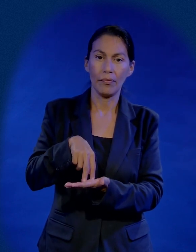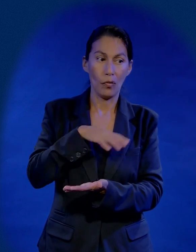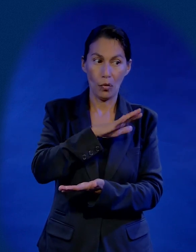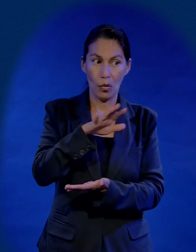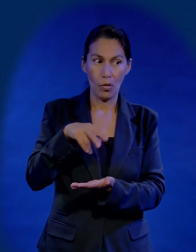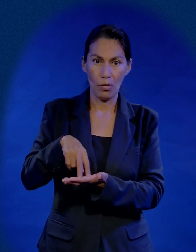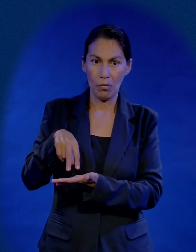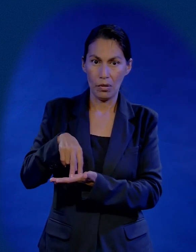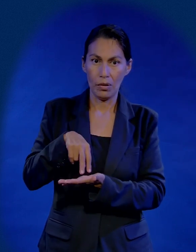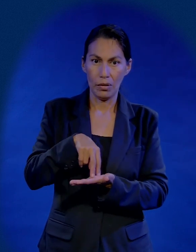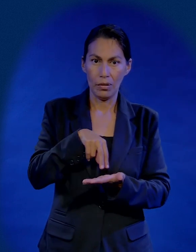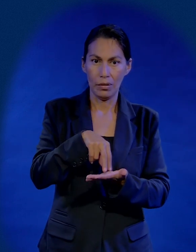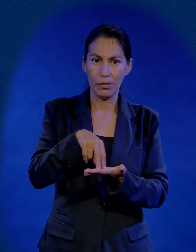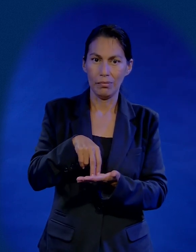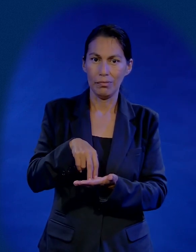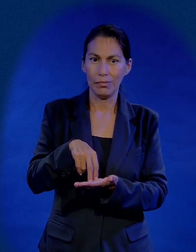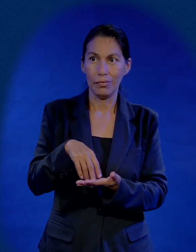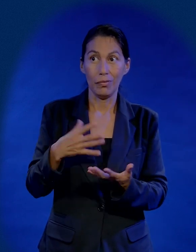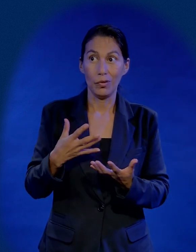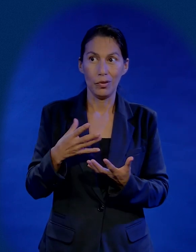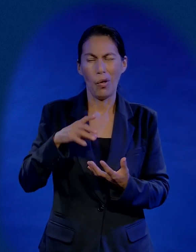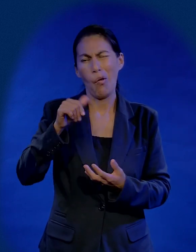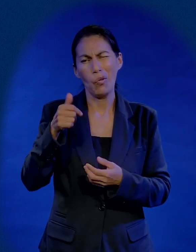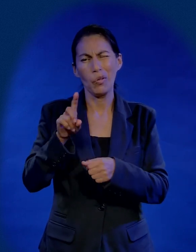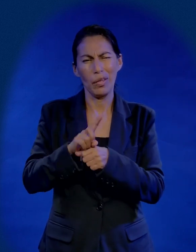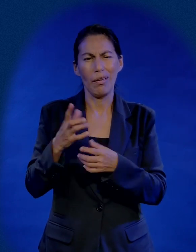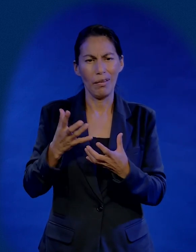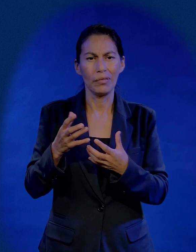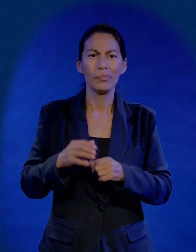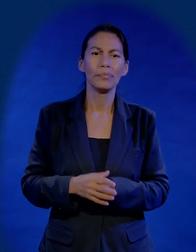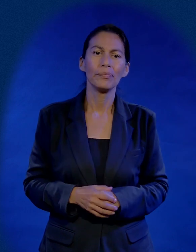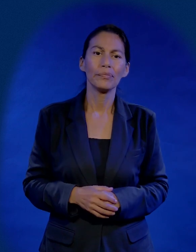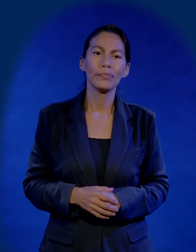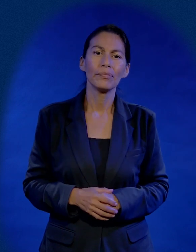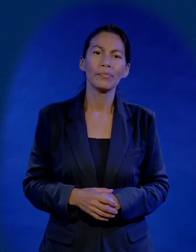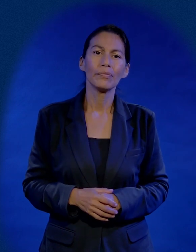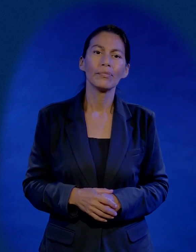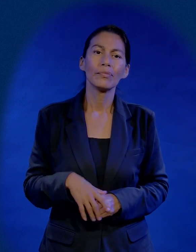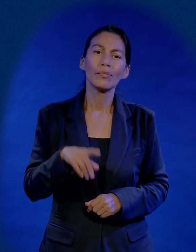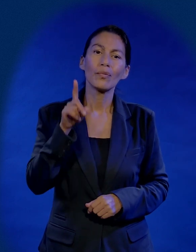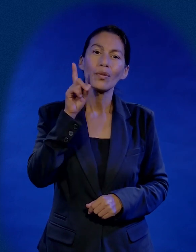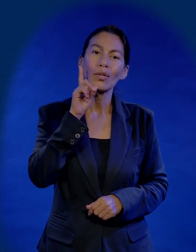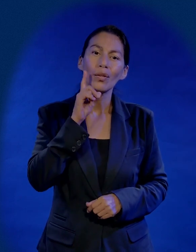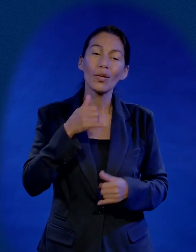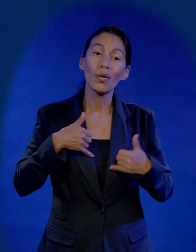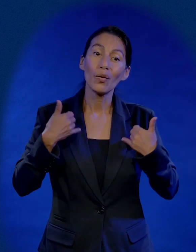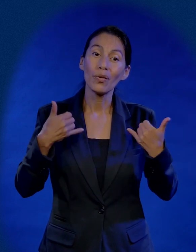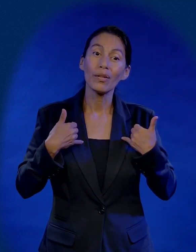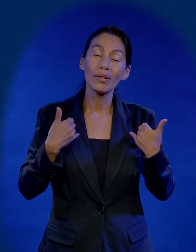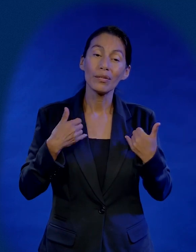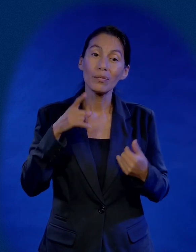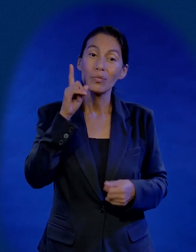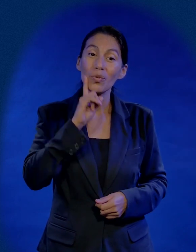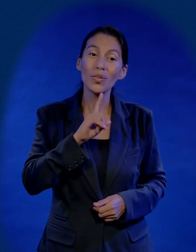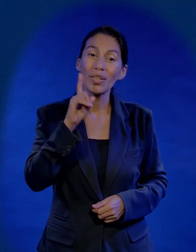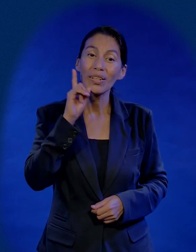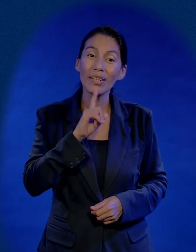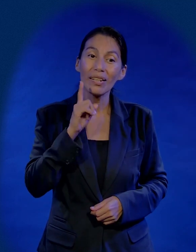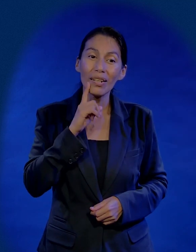y los puso de pie a mí me faltó hacer esto esta semana otro día lo hago y él dice muchachas vean